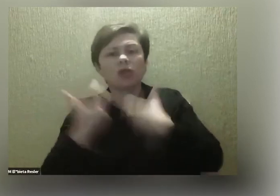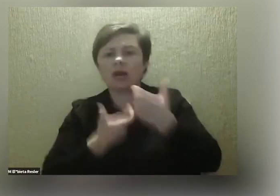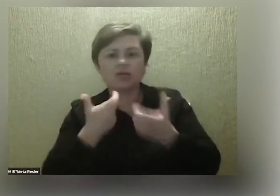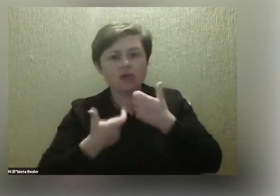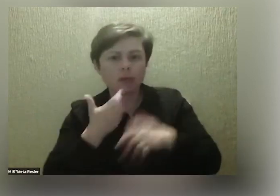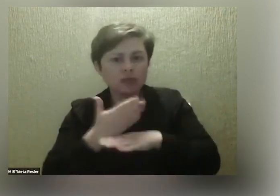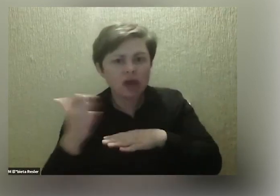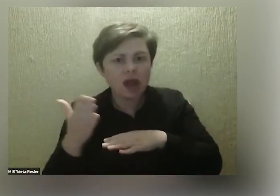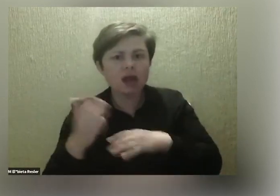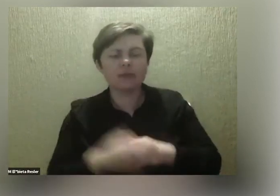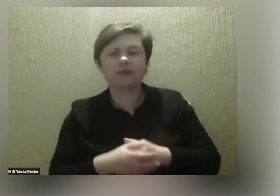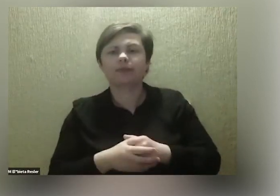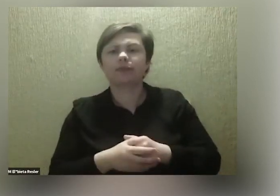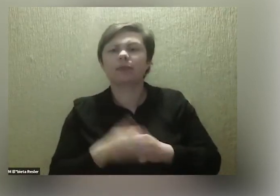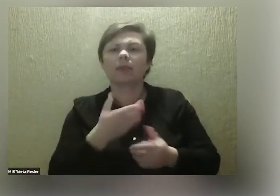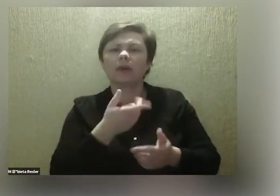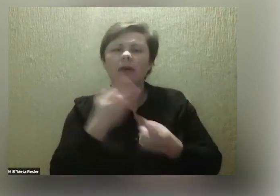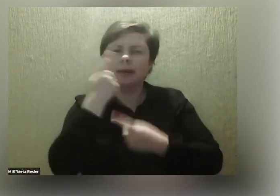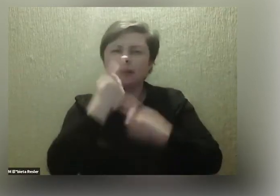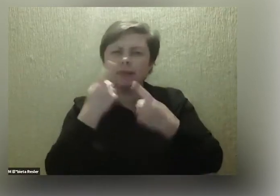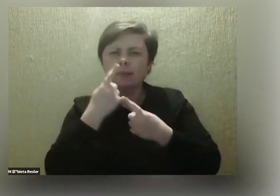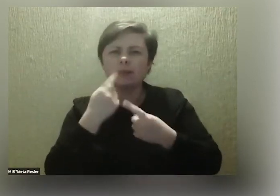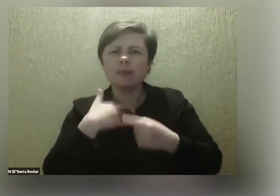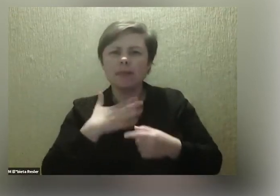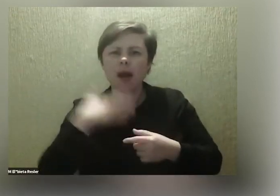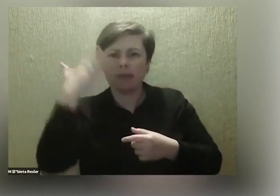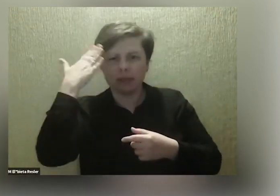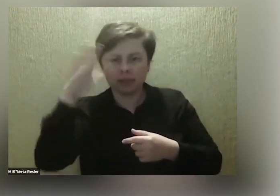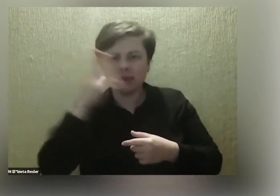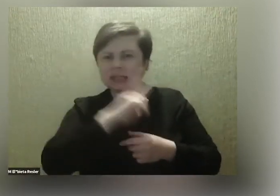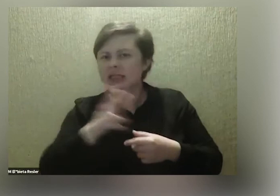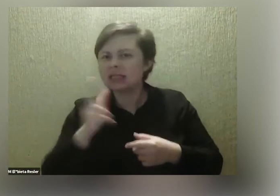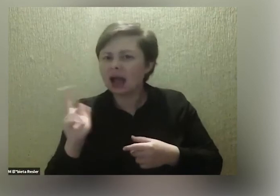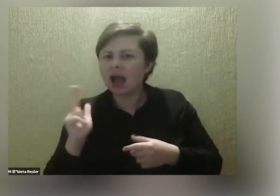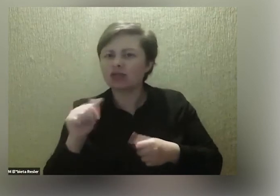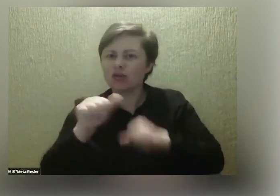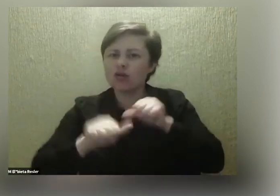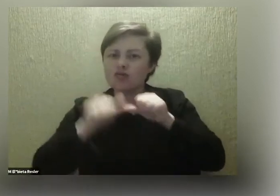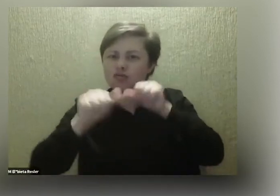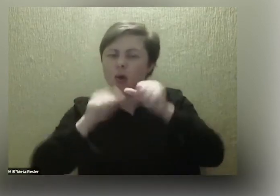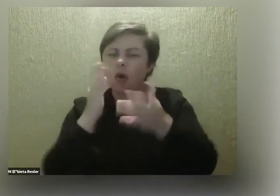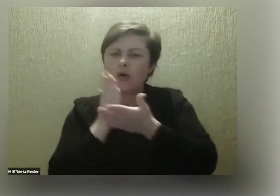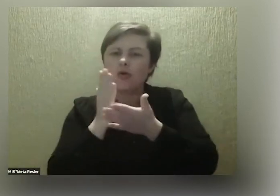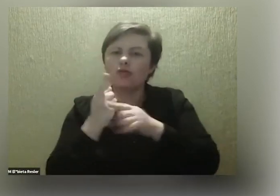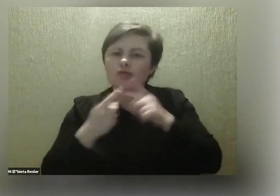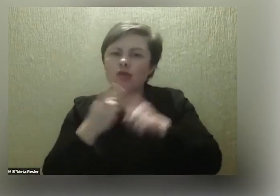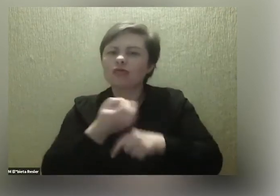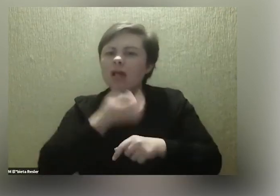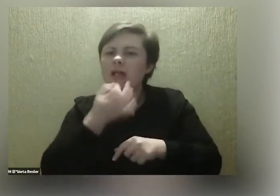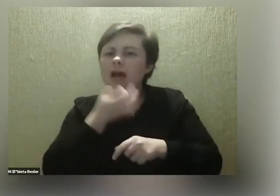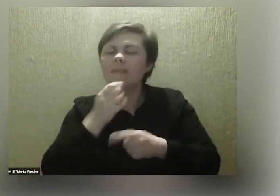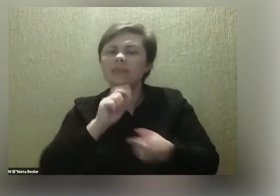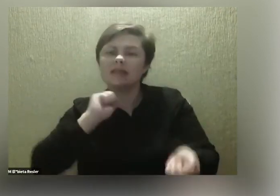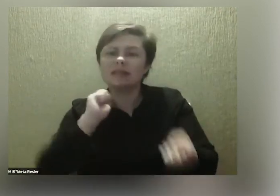Ja myślę, że mam taką nadzieję, że z każdym rokiem to się troszkę powoli zmienia, powoli